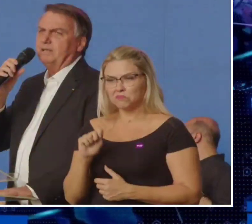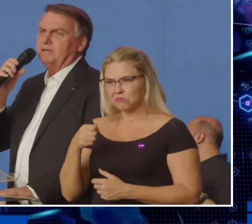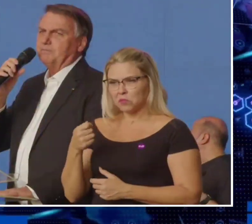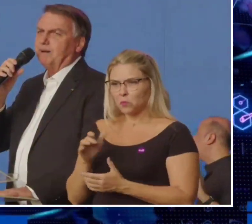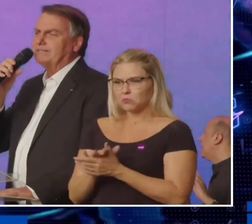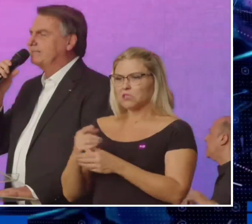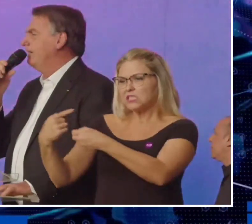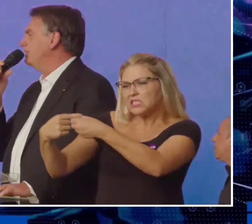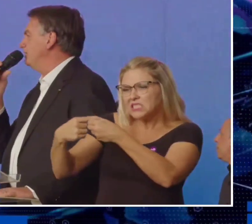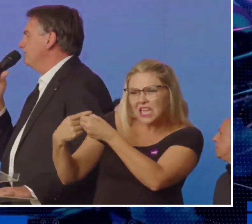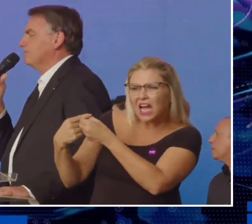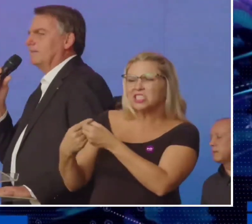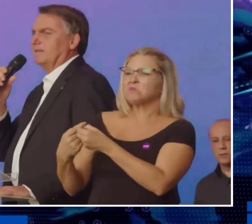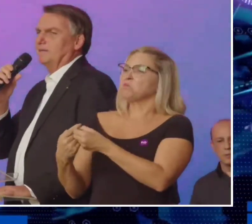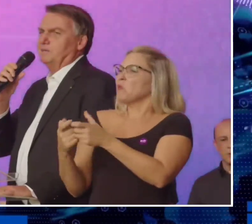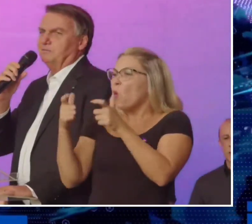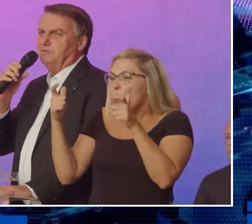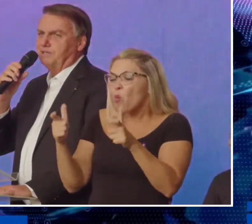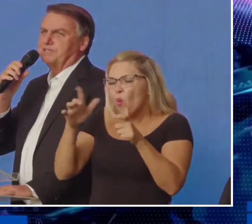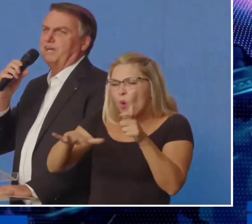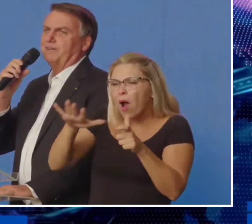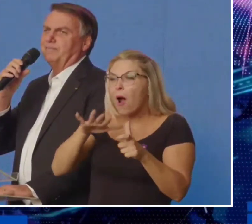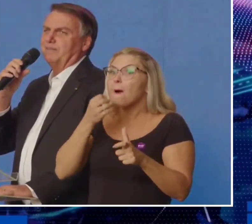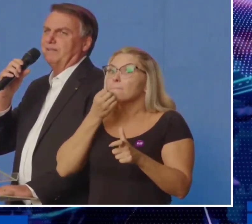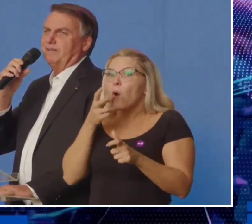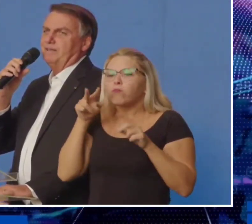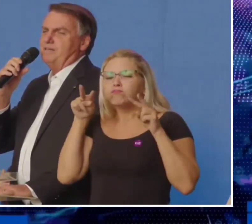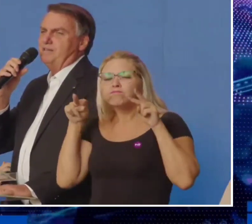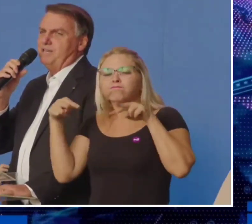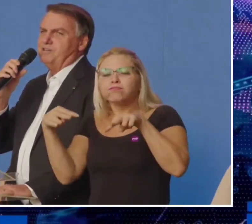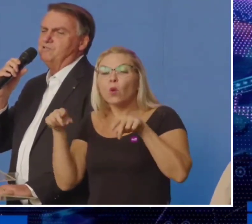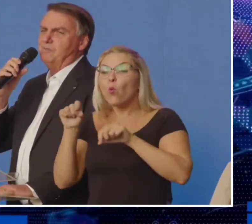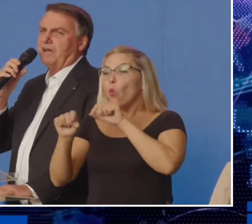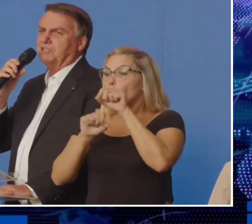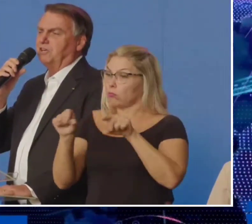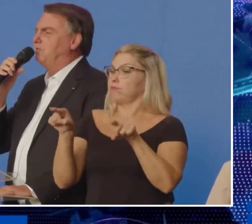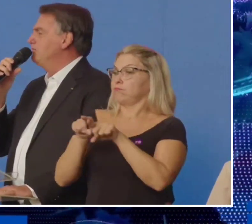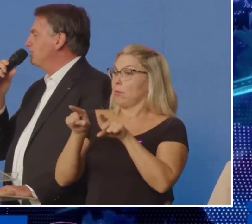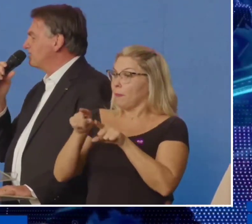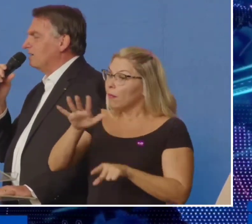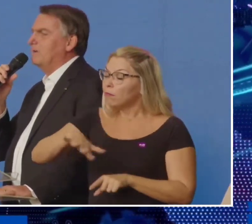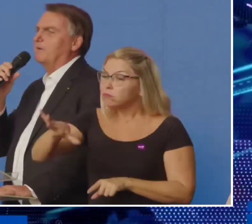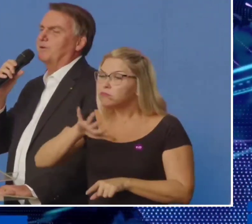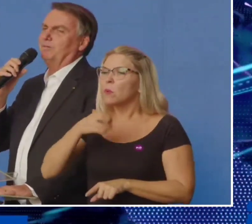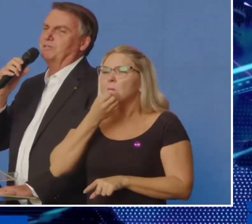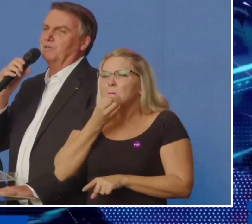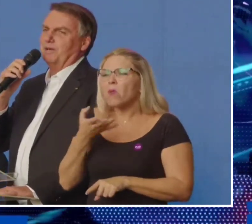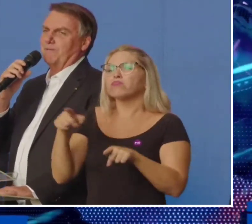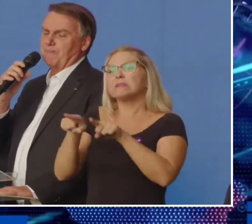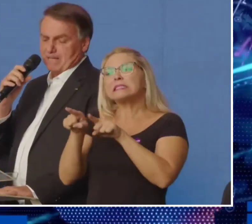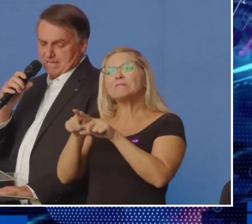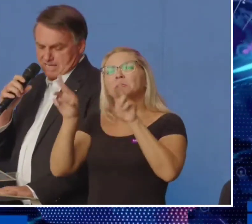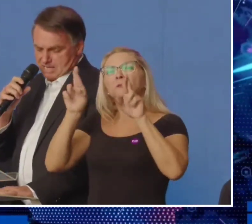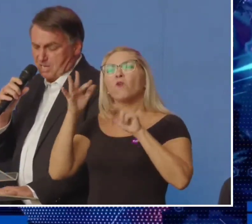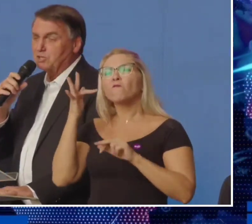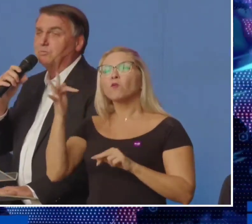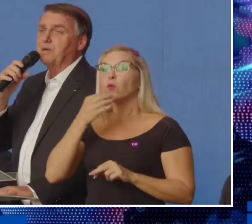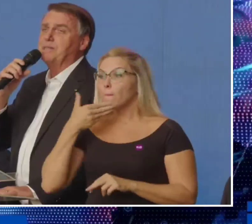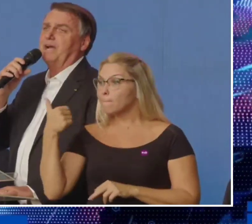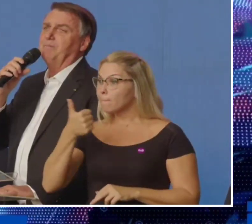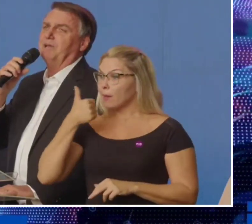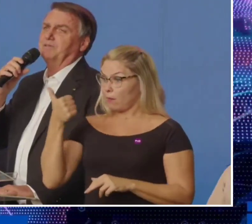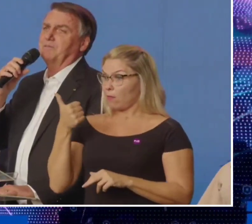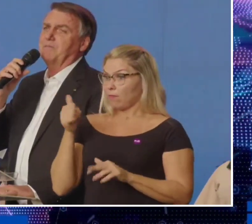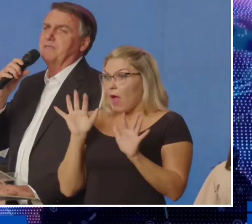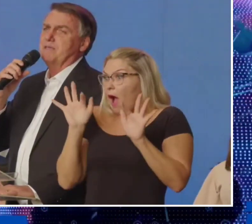bastante vista e uma região também promissora. Indo